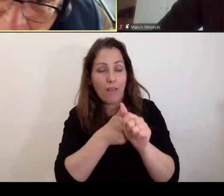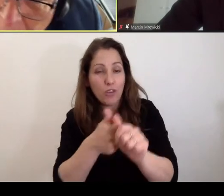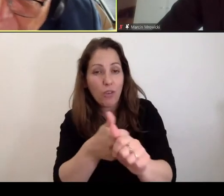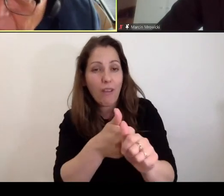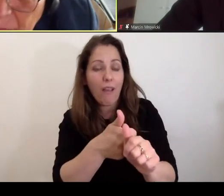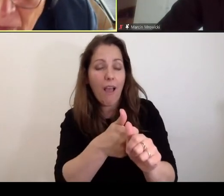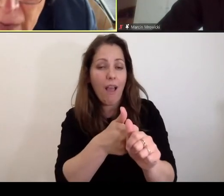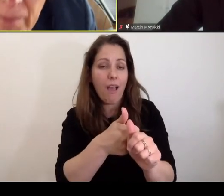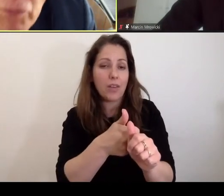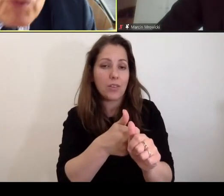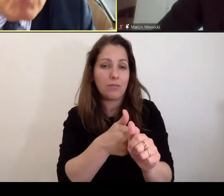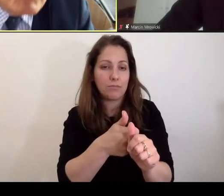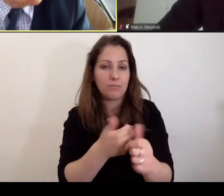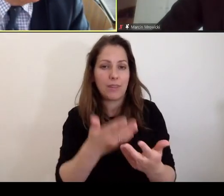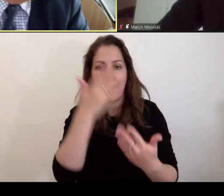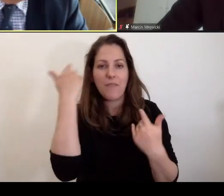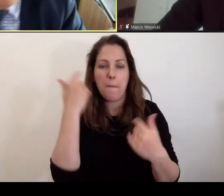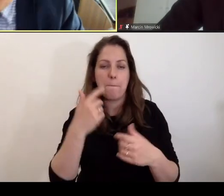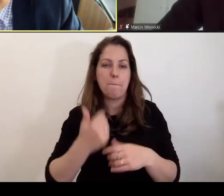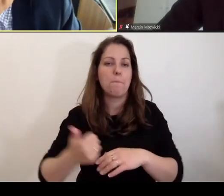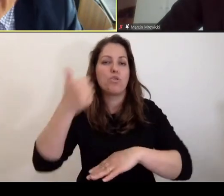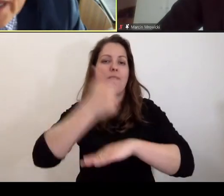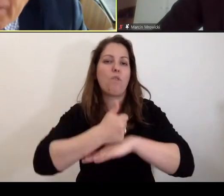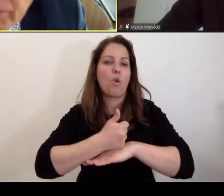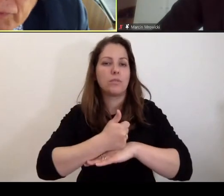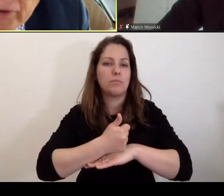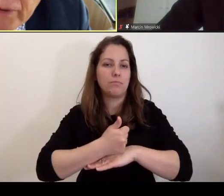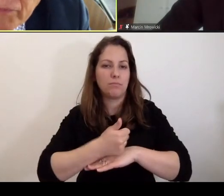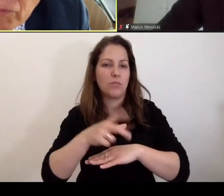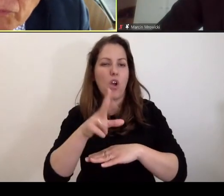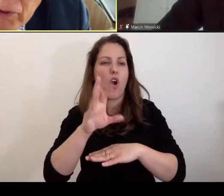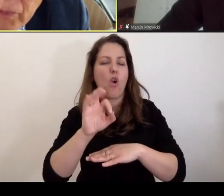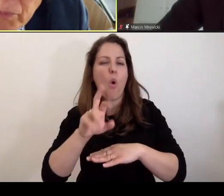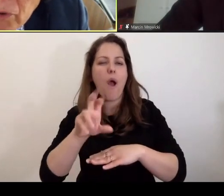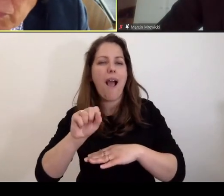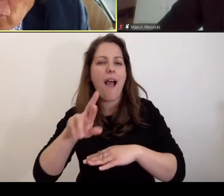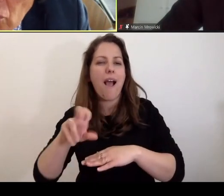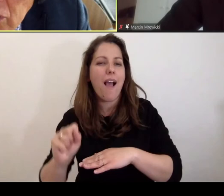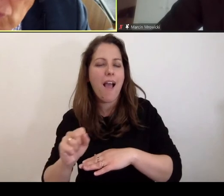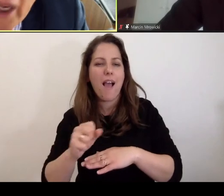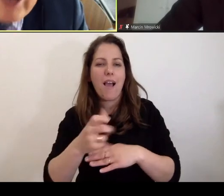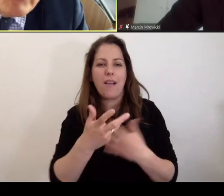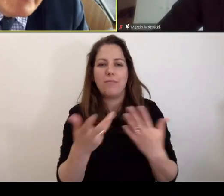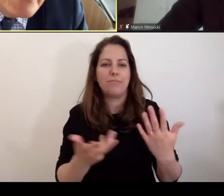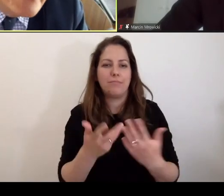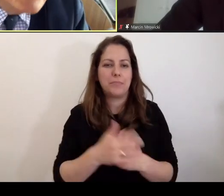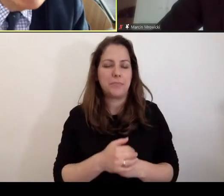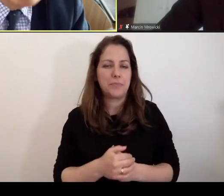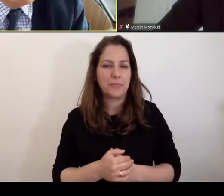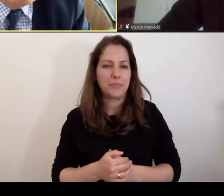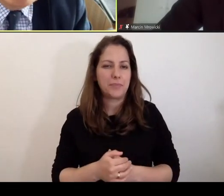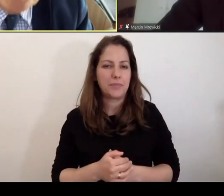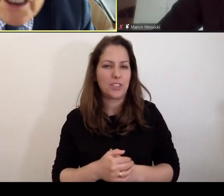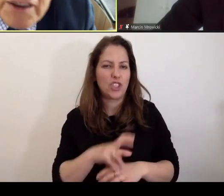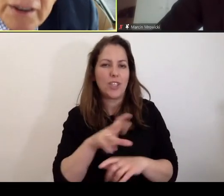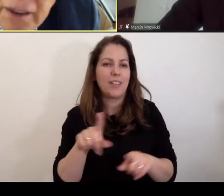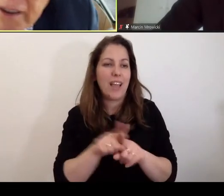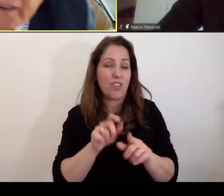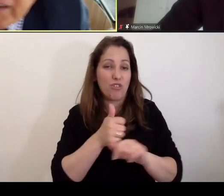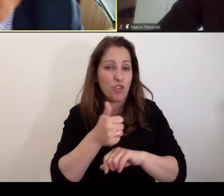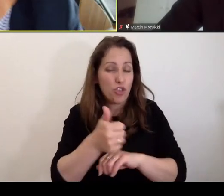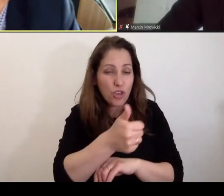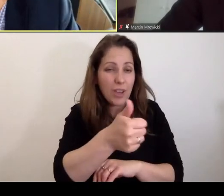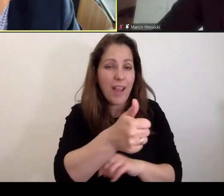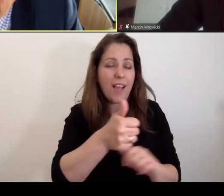no nie wiem, przywódców Boko Haram w północnej Ugandzie, czy też ścigać